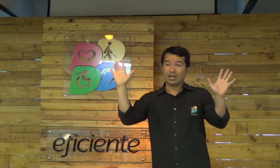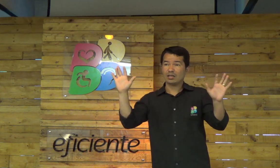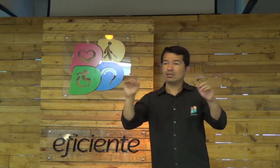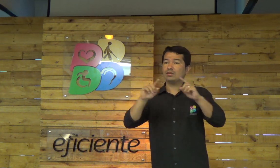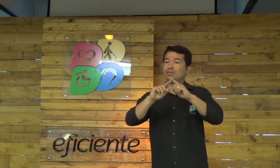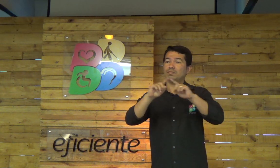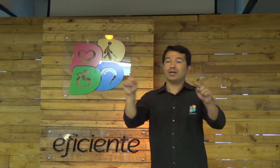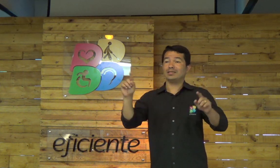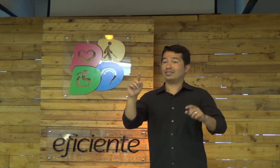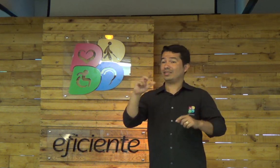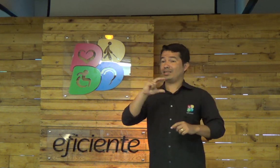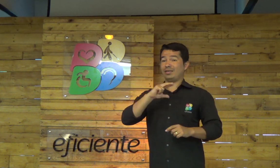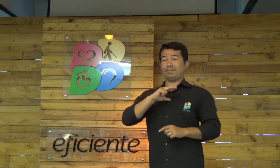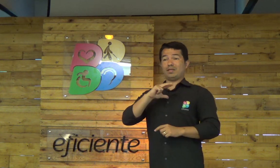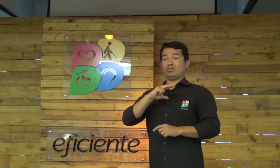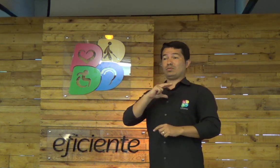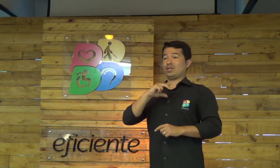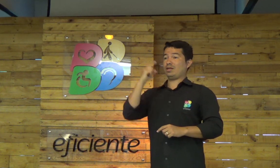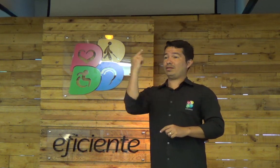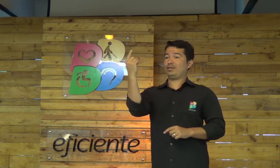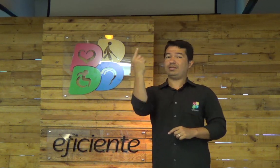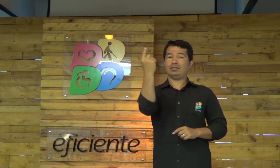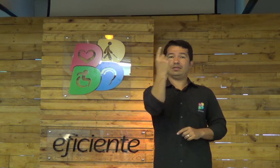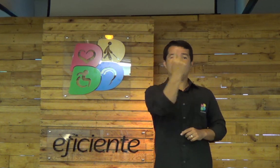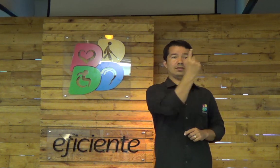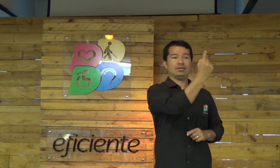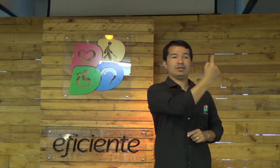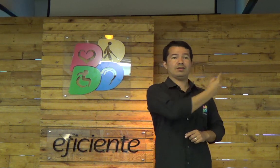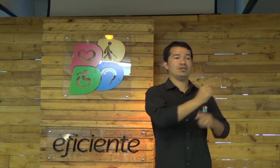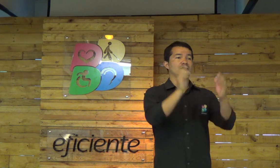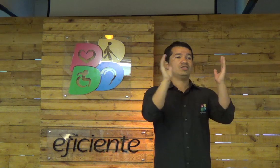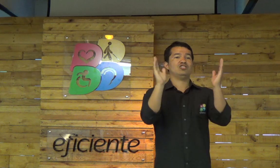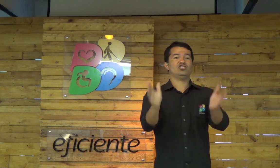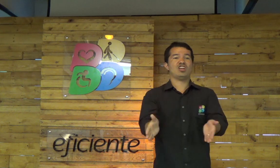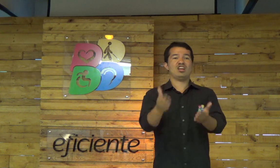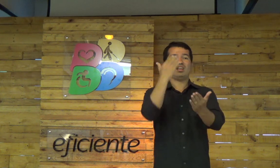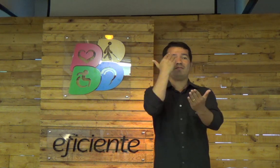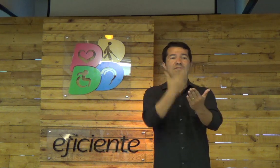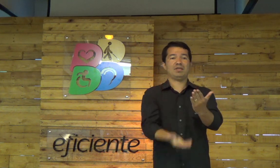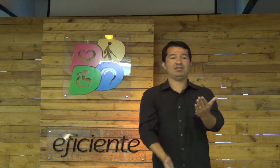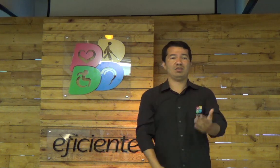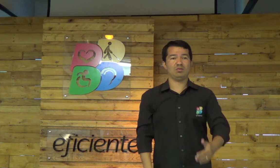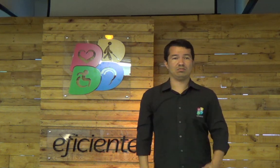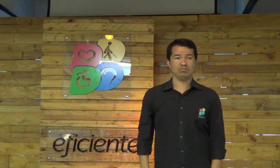Nós... Não sabemos claramente... O particular... cada um...